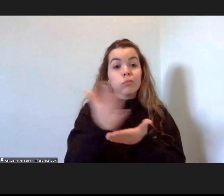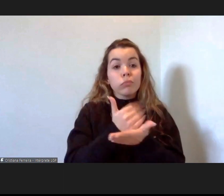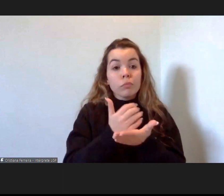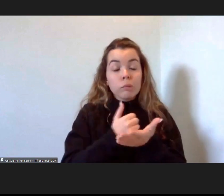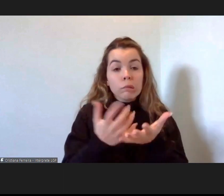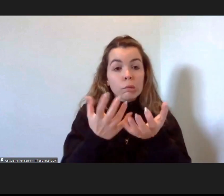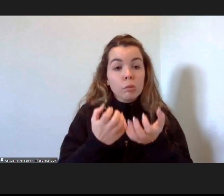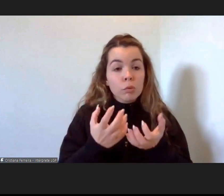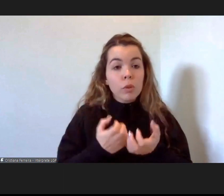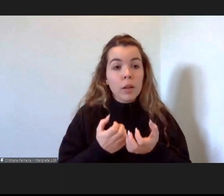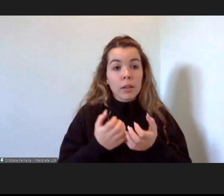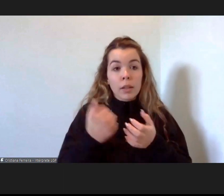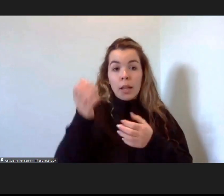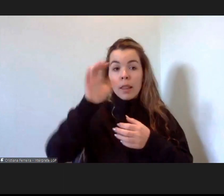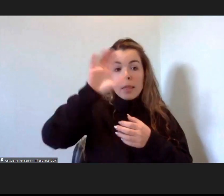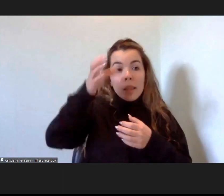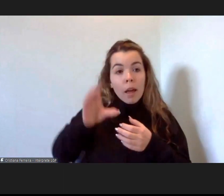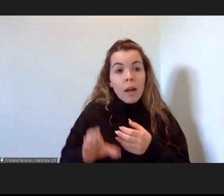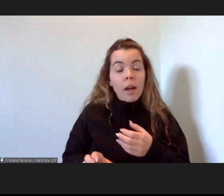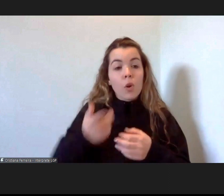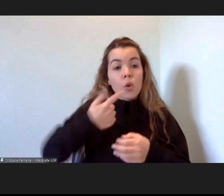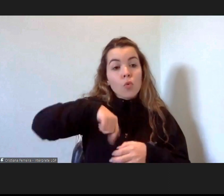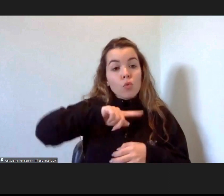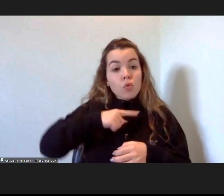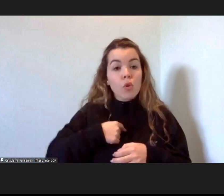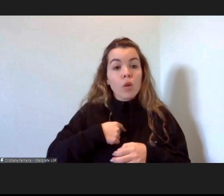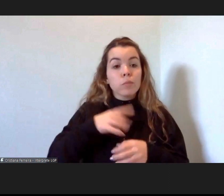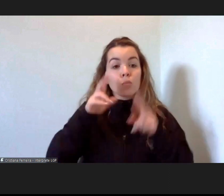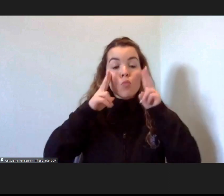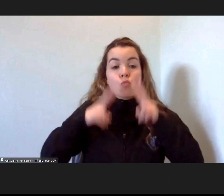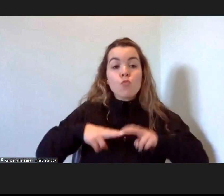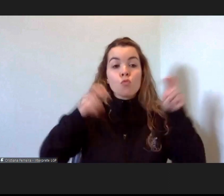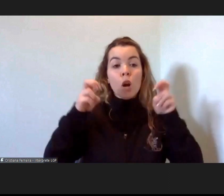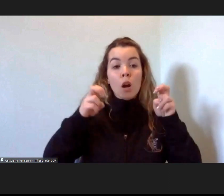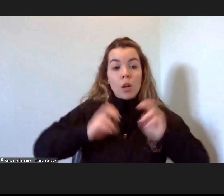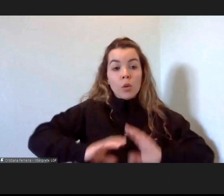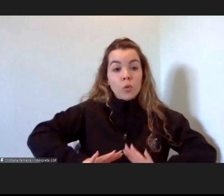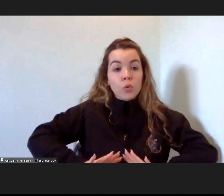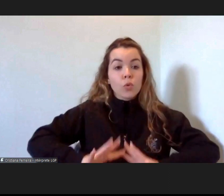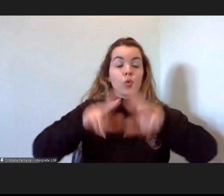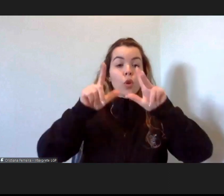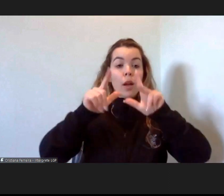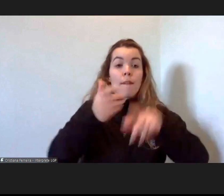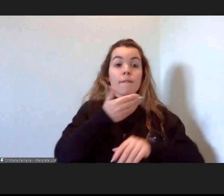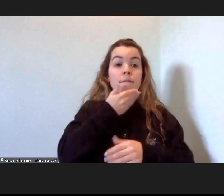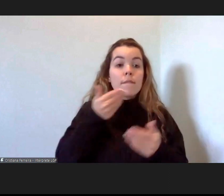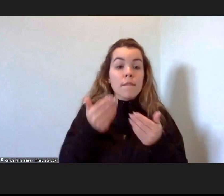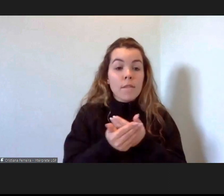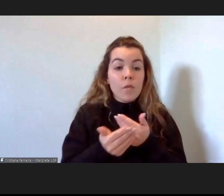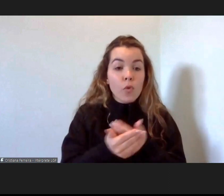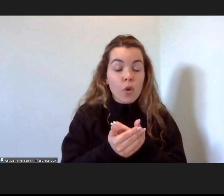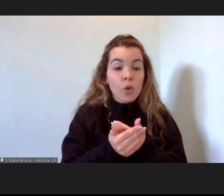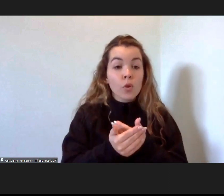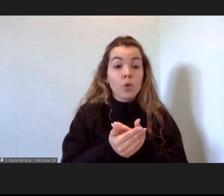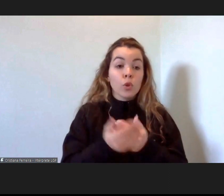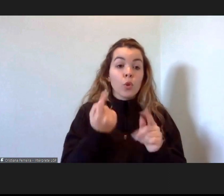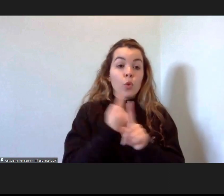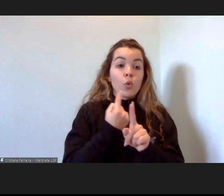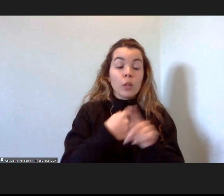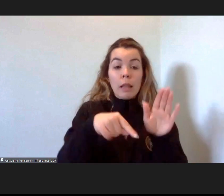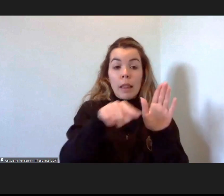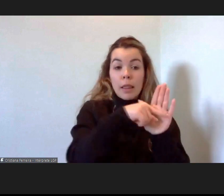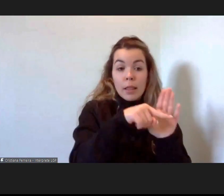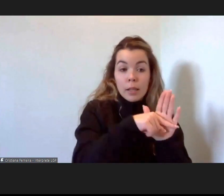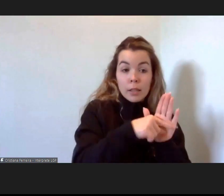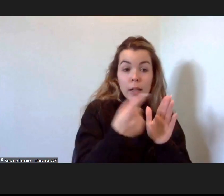Como sabemos, nos encontramos num processo acelerado de envelhecimento, com efeitos negativos a nível